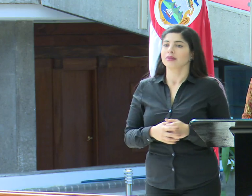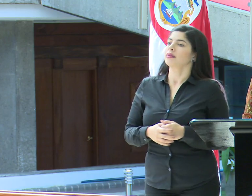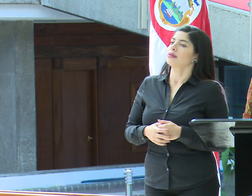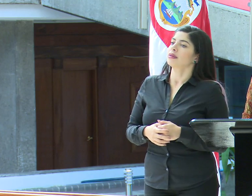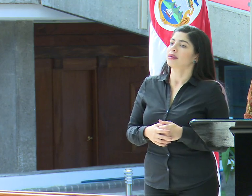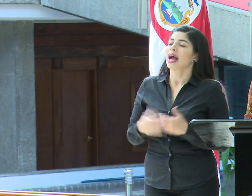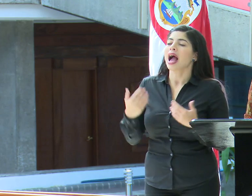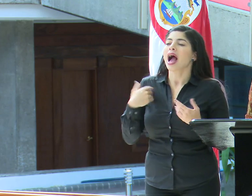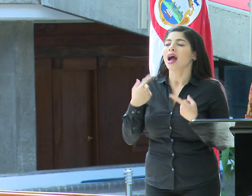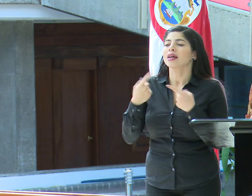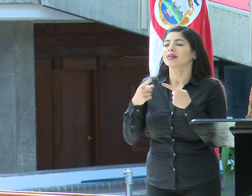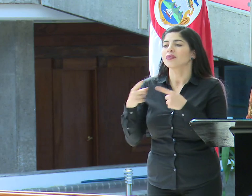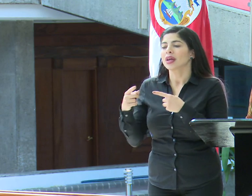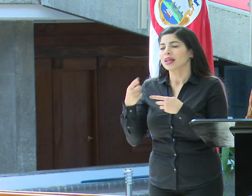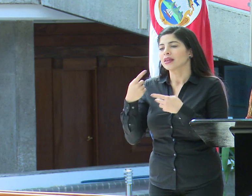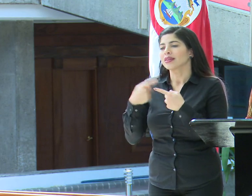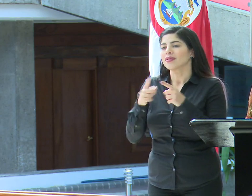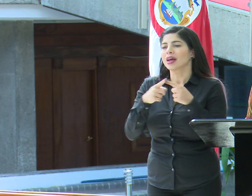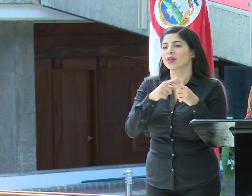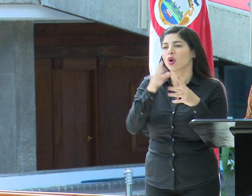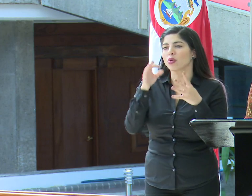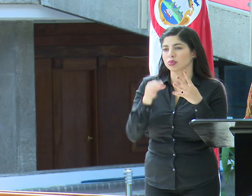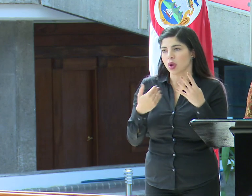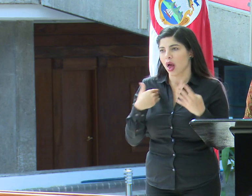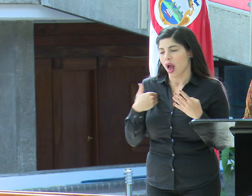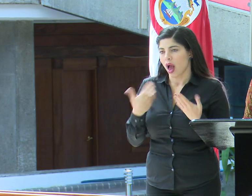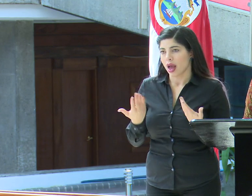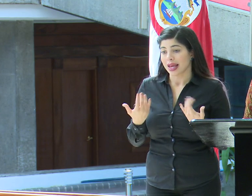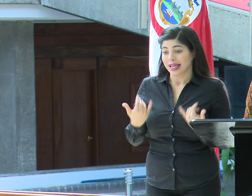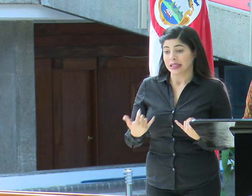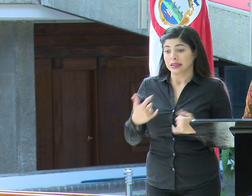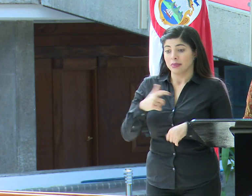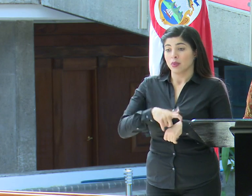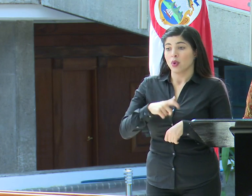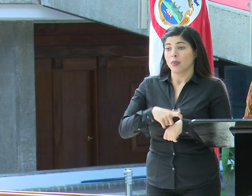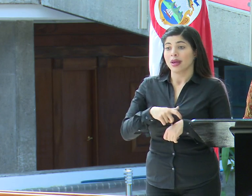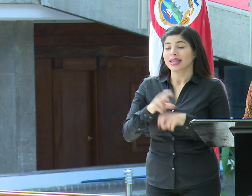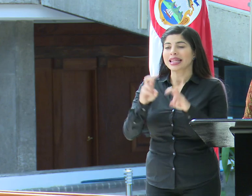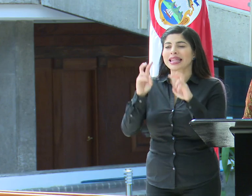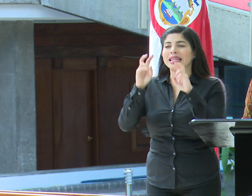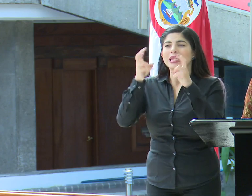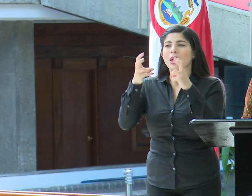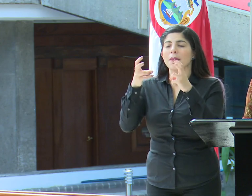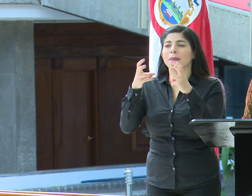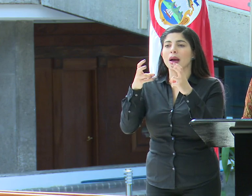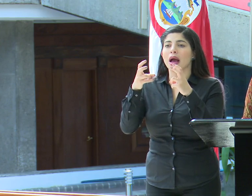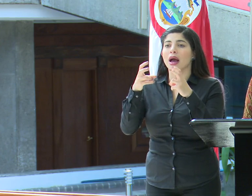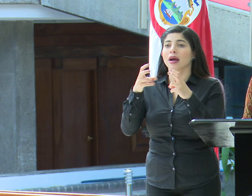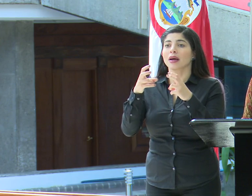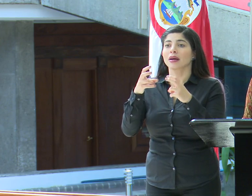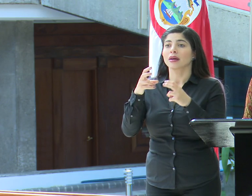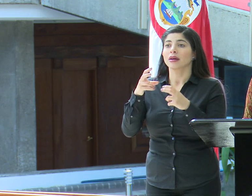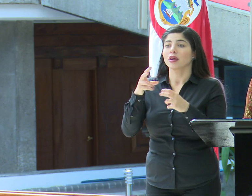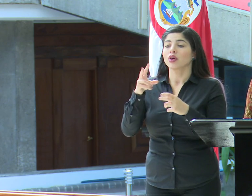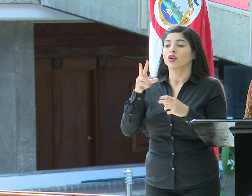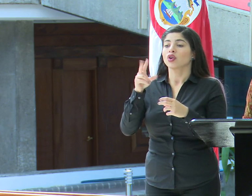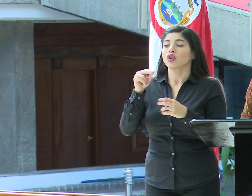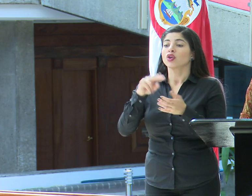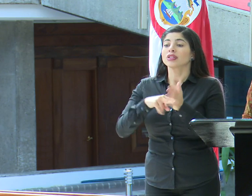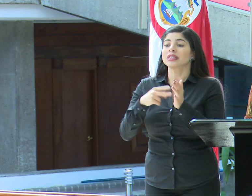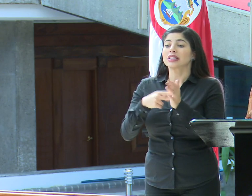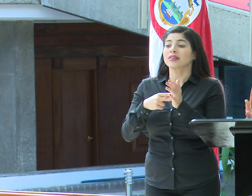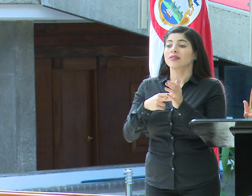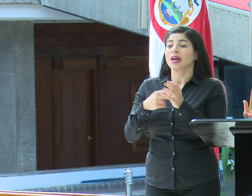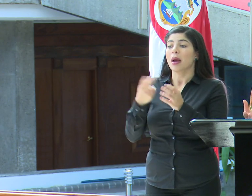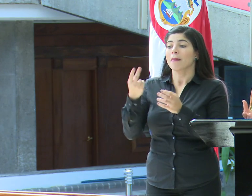Hay diferentes consideraciones. Precisamente, en este momento, el tema de no desfinanciar el país